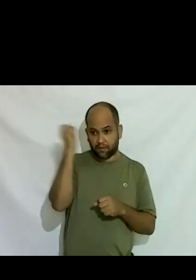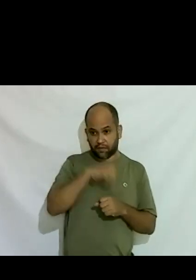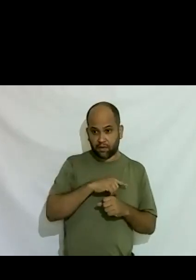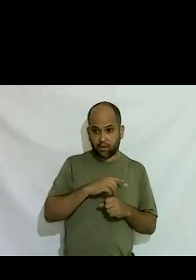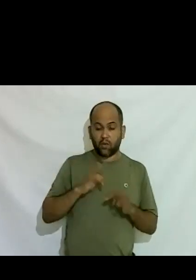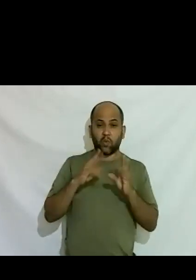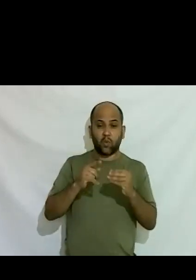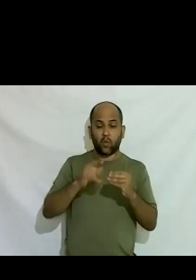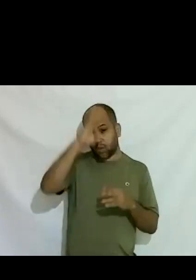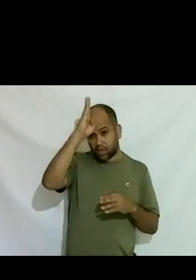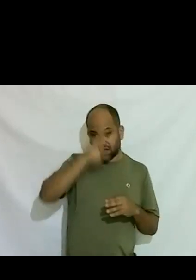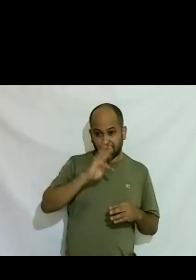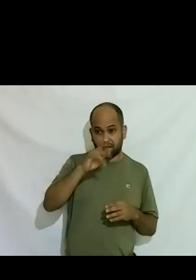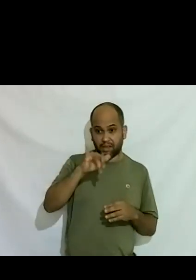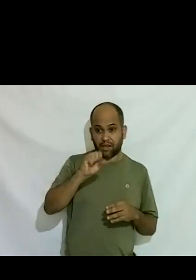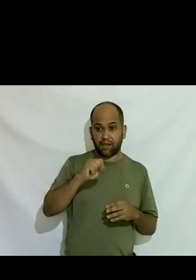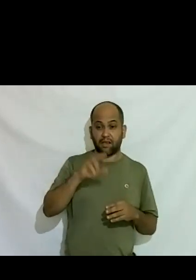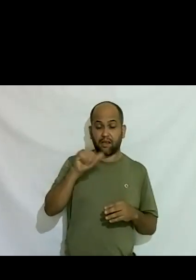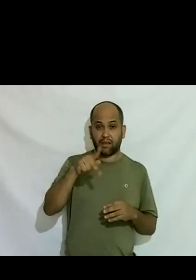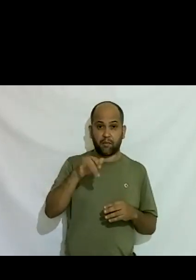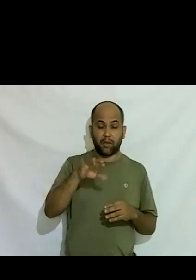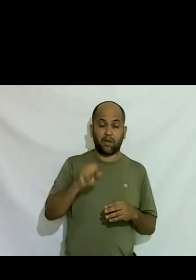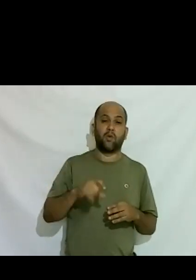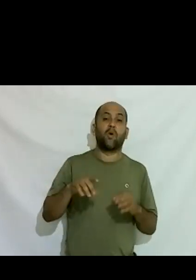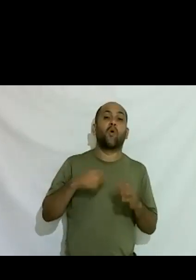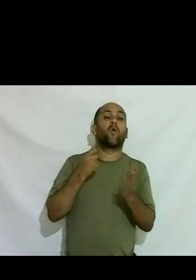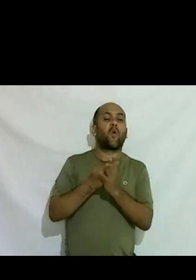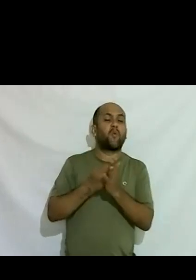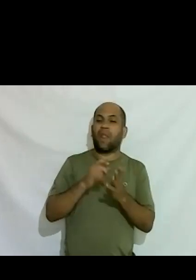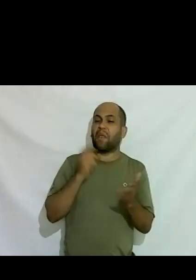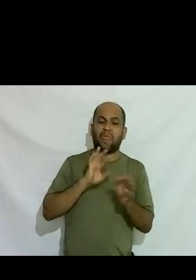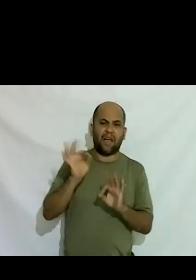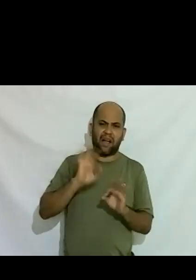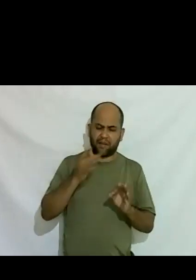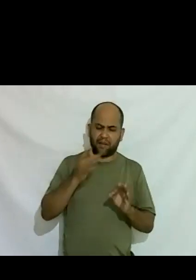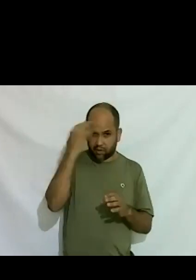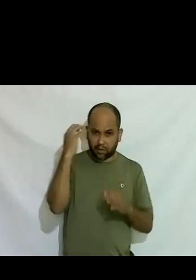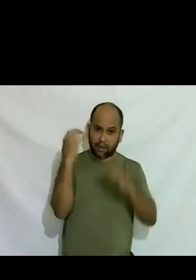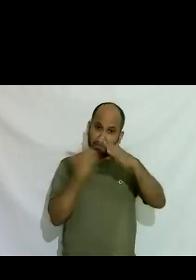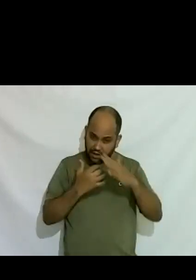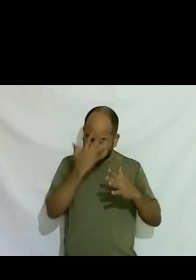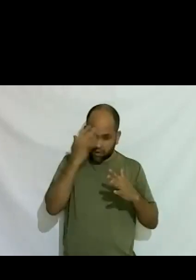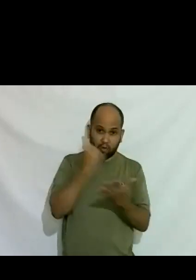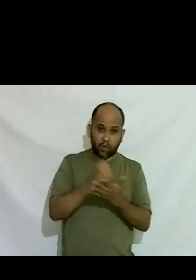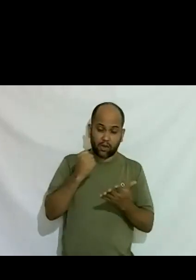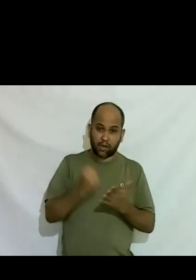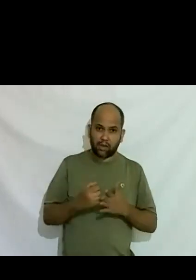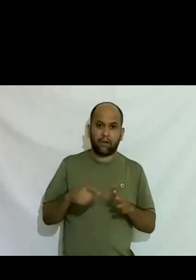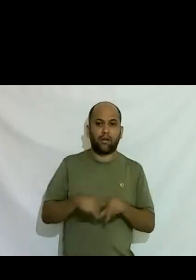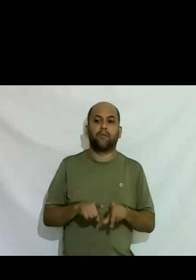de graça no Transempregos não é cobrado nada de quem é das empresas nada de quem é contratado tudo absolutamente